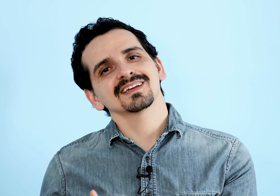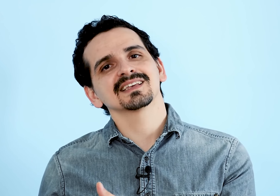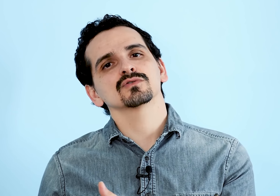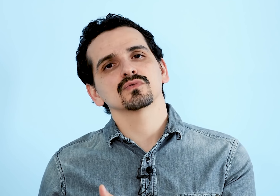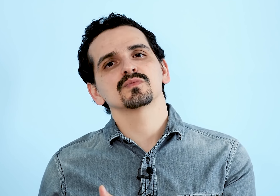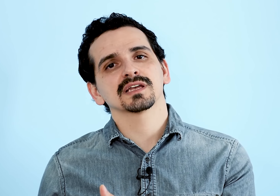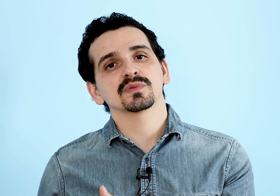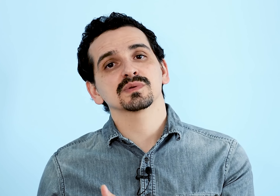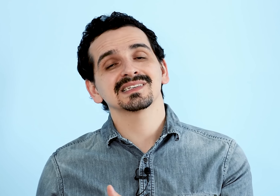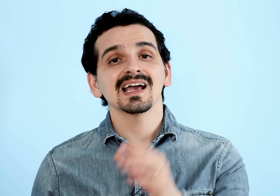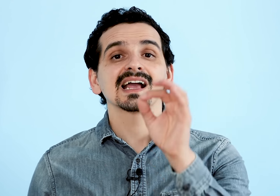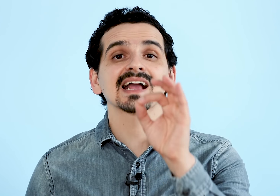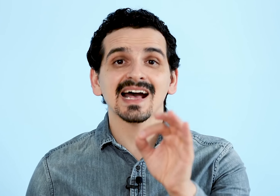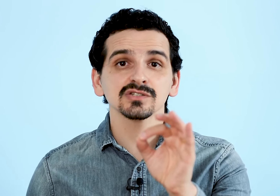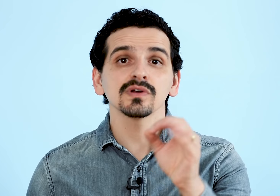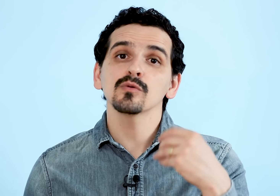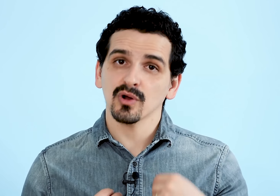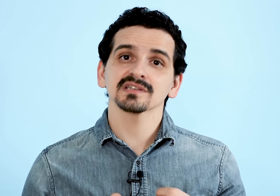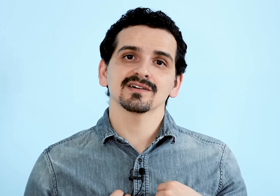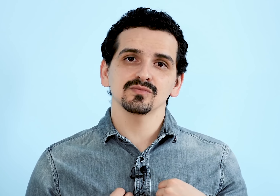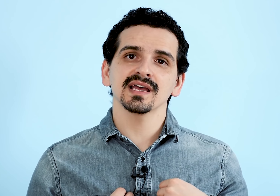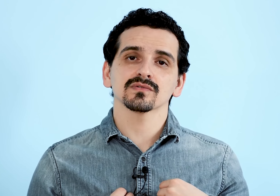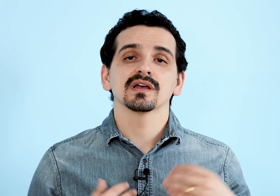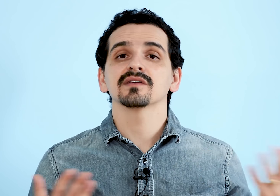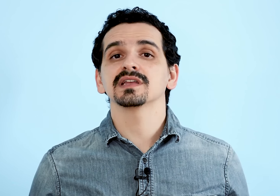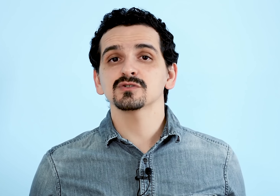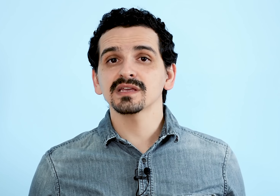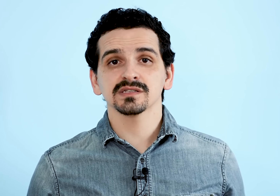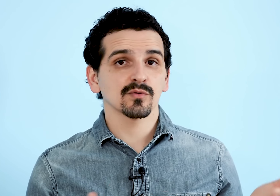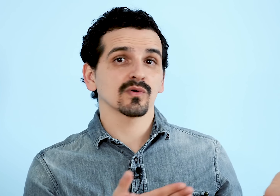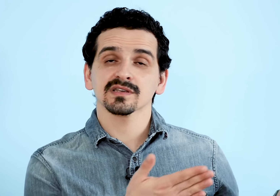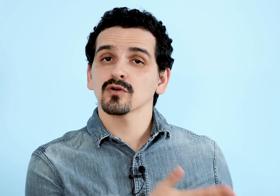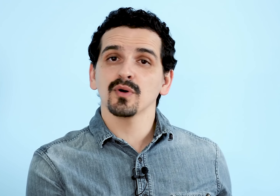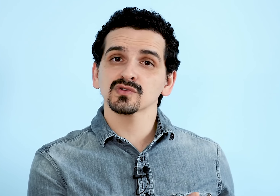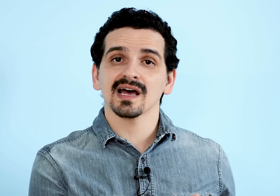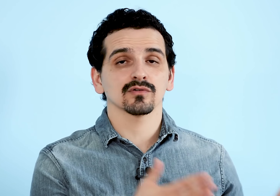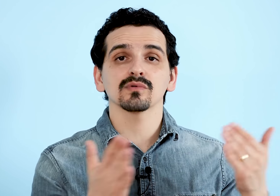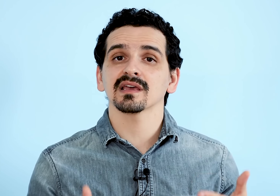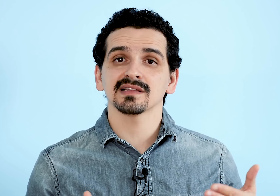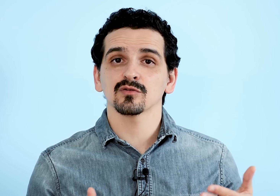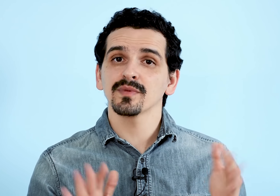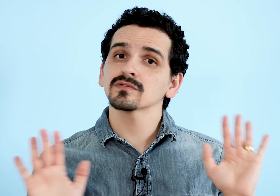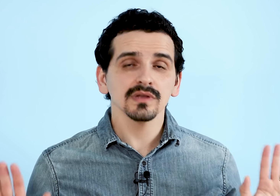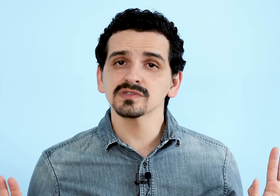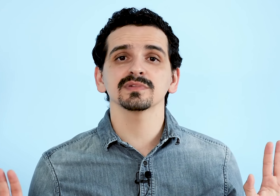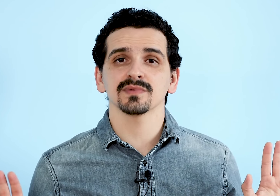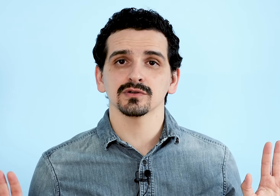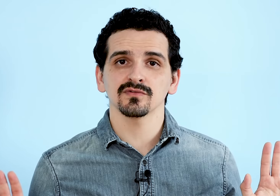terceira eu dou o objeto mesmo assim, caso eu possa dar o objeto. Evidentemente, se for uma coisa que eu não posso dar, ou não queira dar no momento, eu simplesmente não